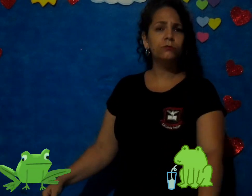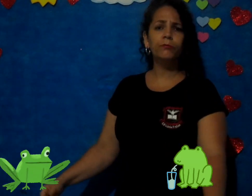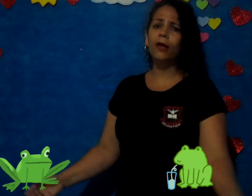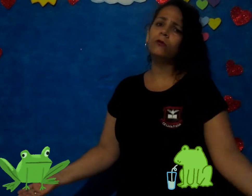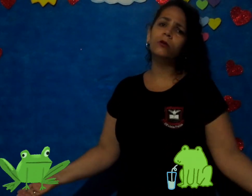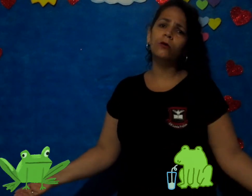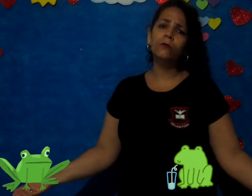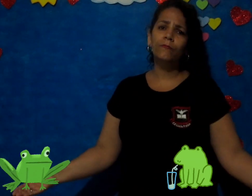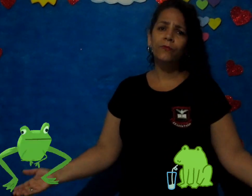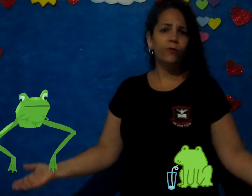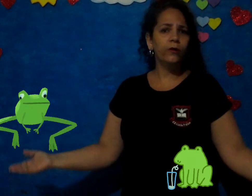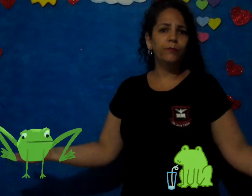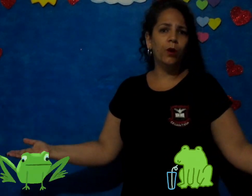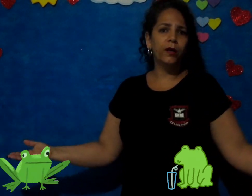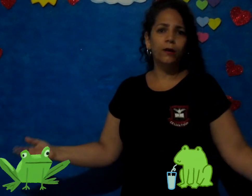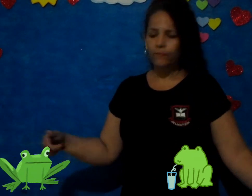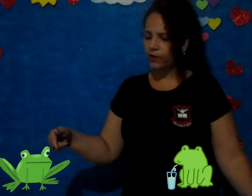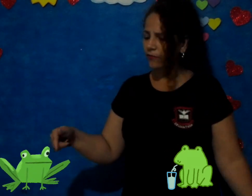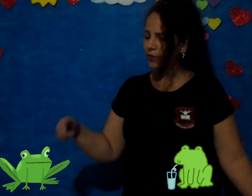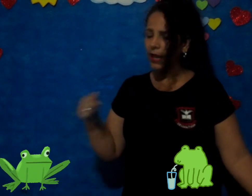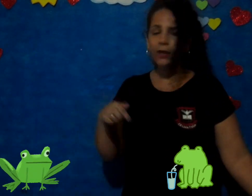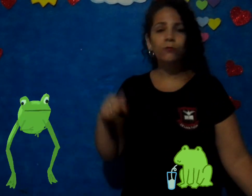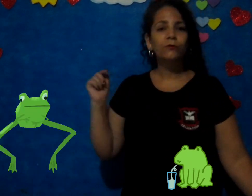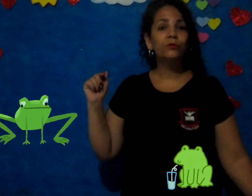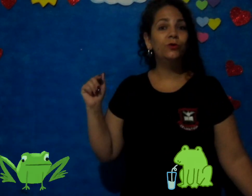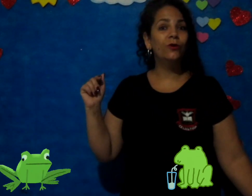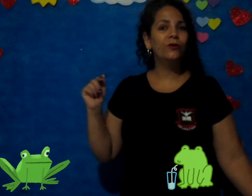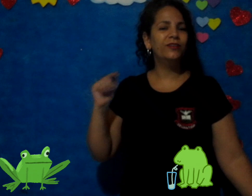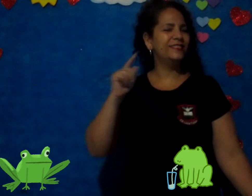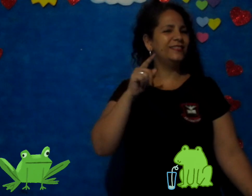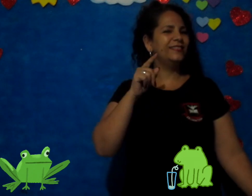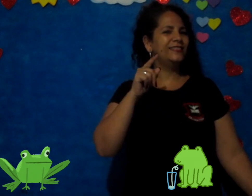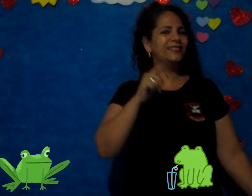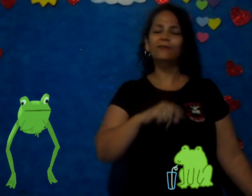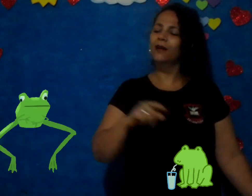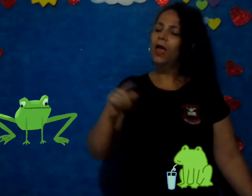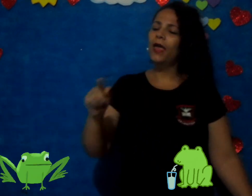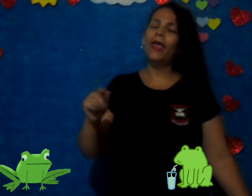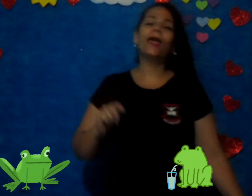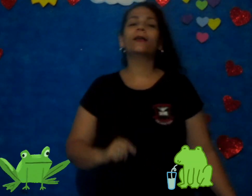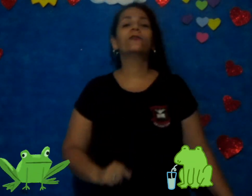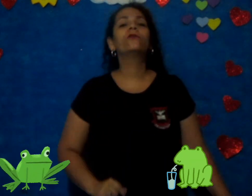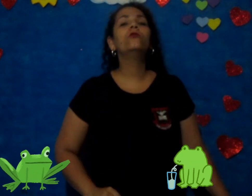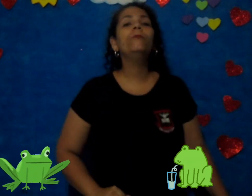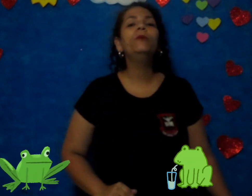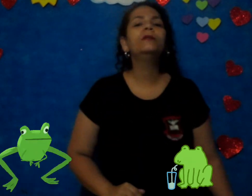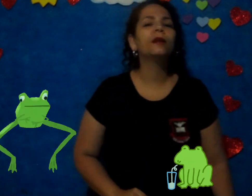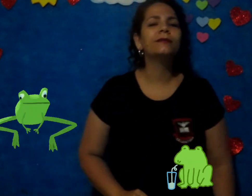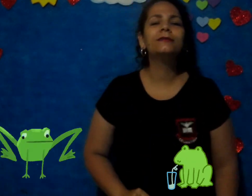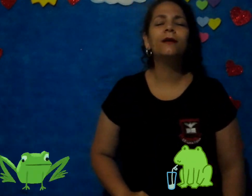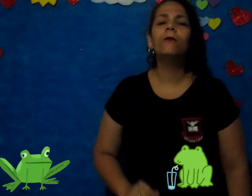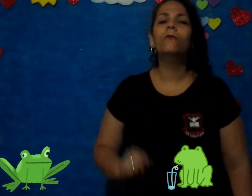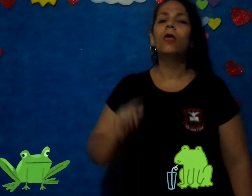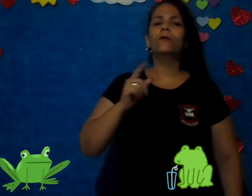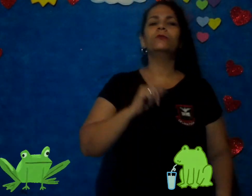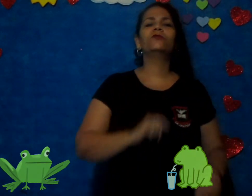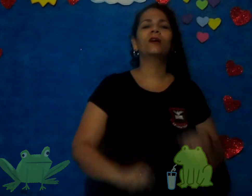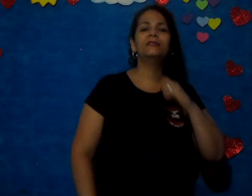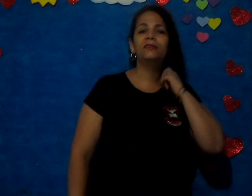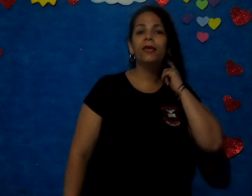mergulhou, foi embora e ficaram dois Isso! É a subtração! Vamos fazer